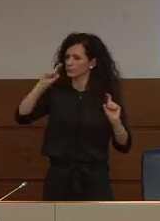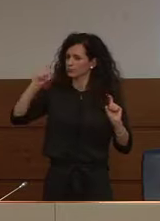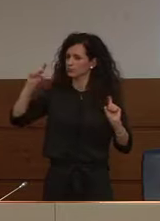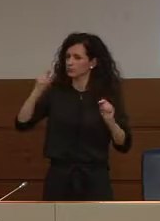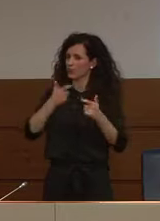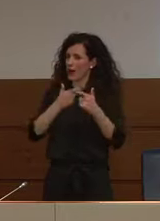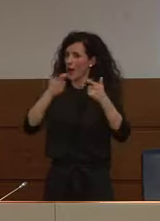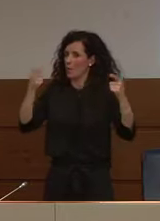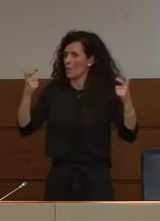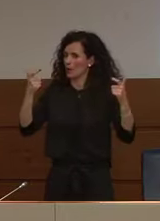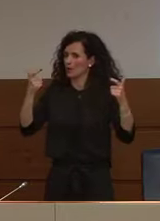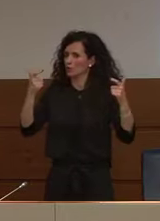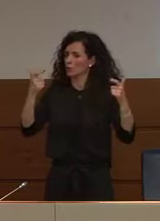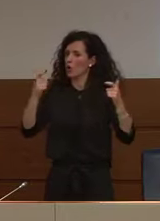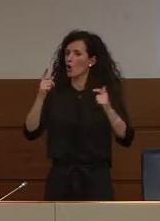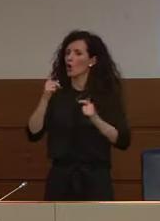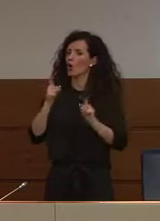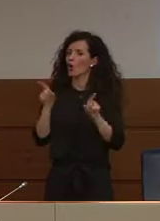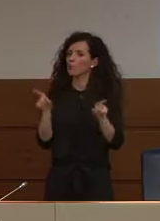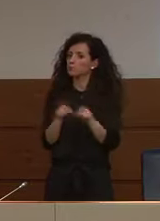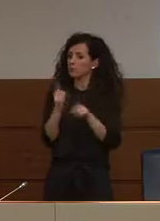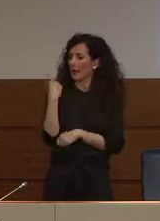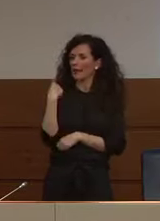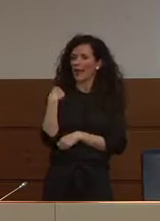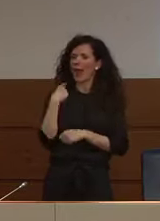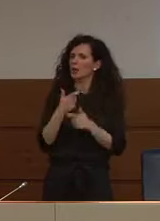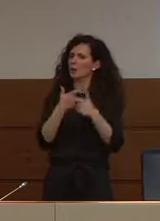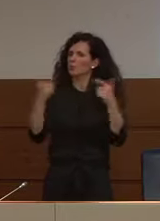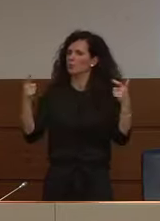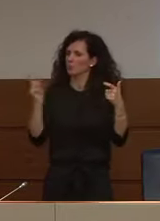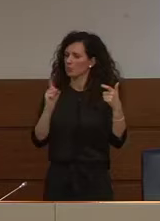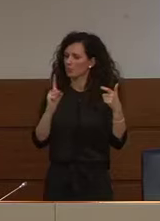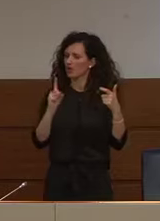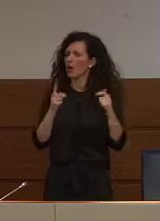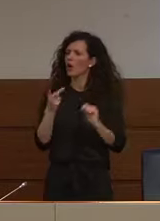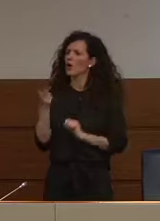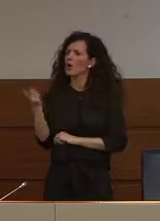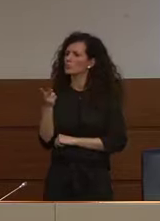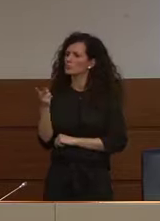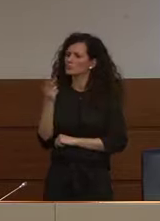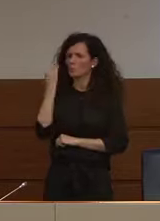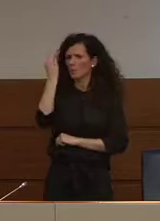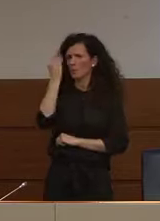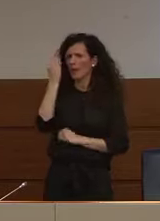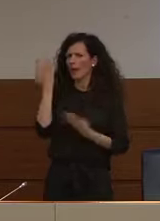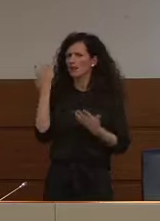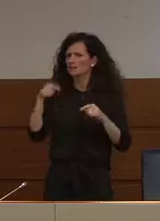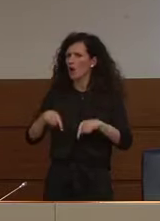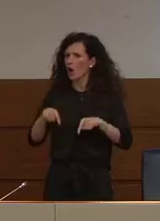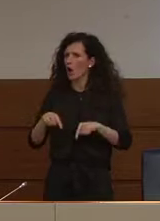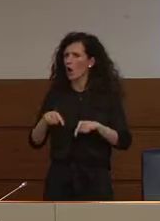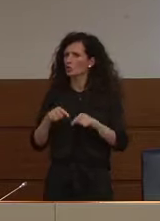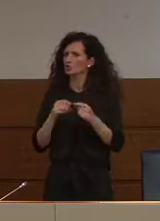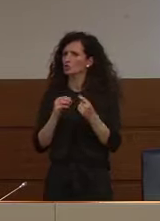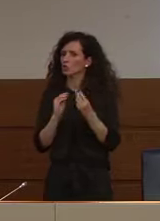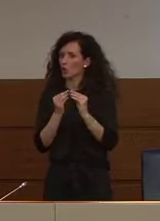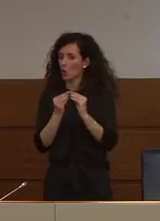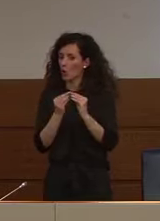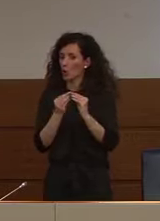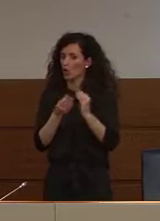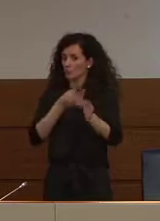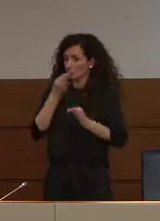non cresce più come ieri poi come interpretate queste cifre oggi stanno funzionando